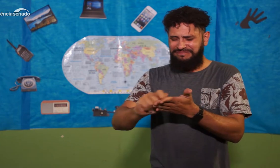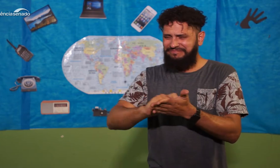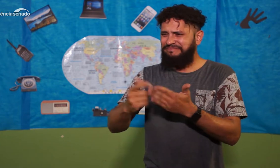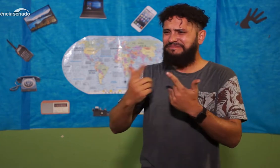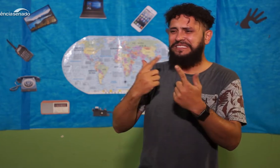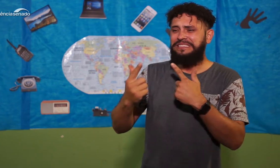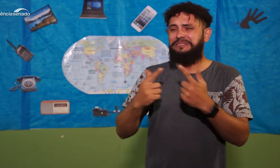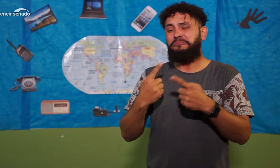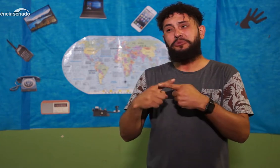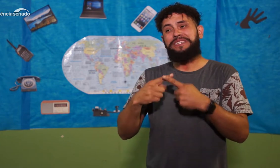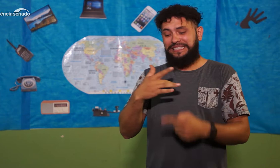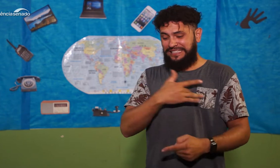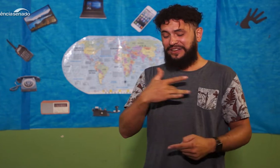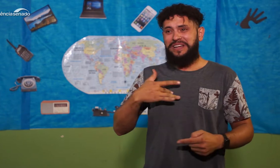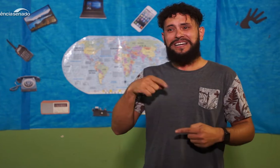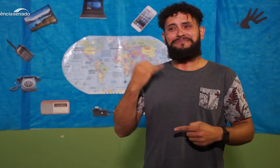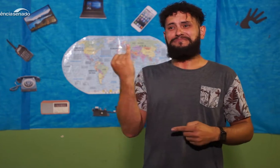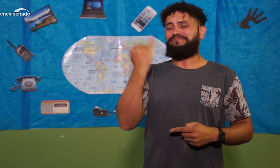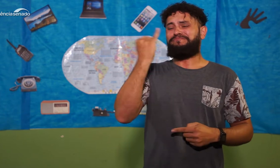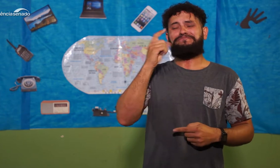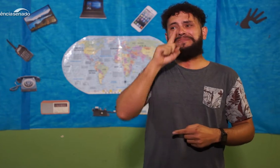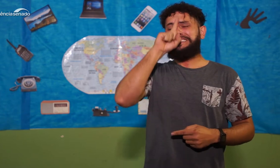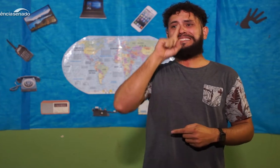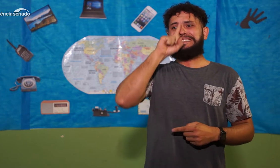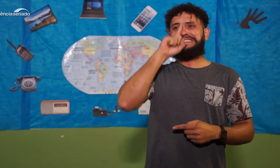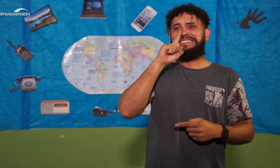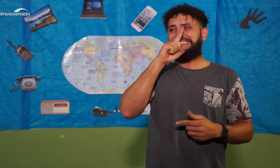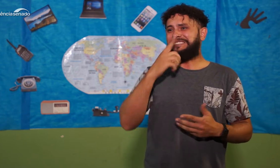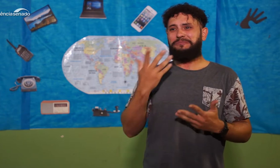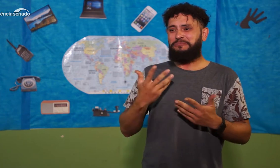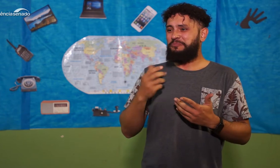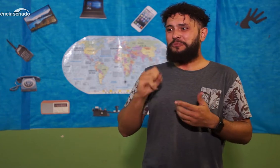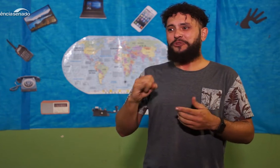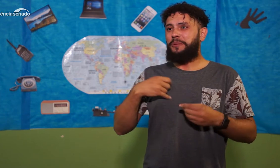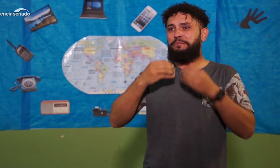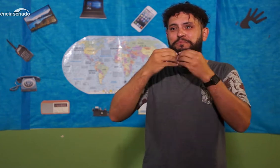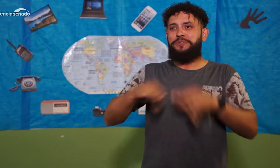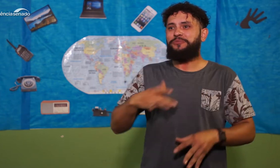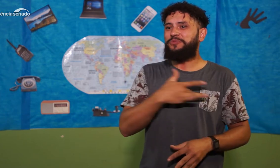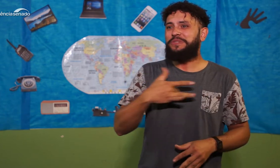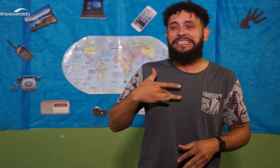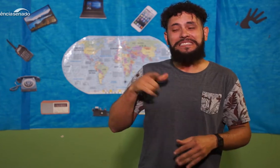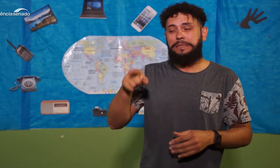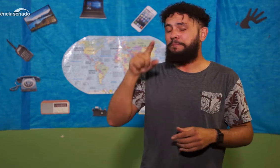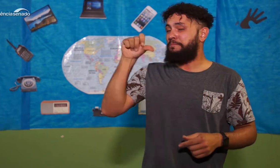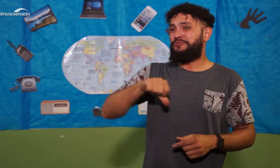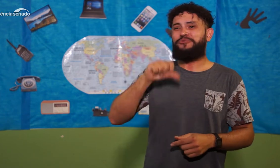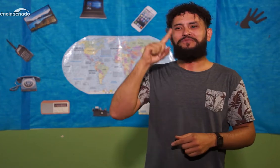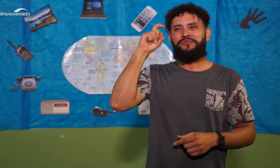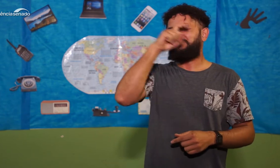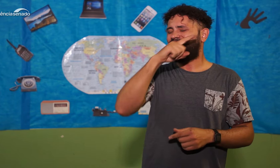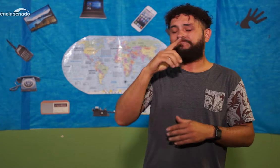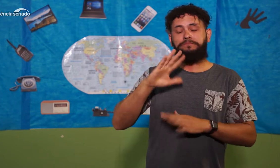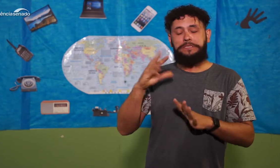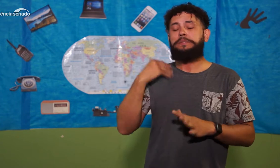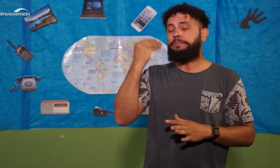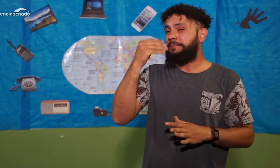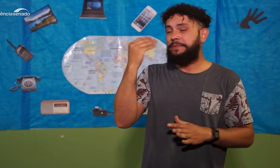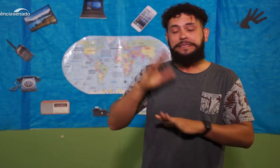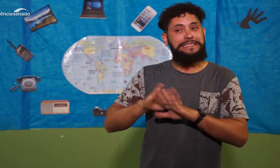conseguia entender o que estava escrito, a pessoa não conseguia falar, e era um problema sério, um perigo muito grande para a saúde, e aí